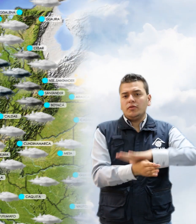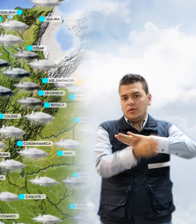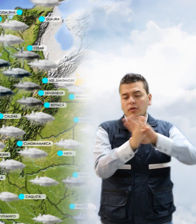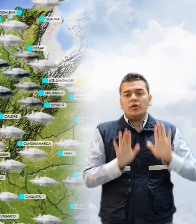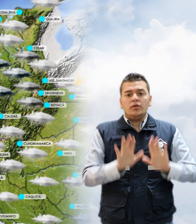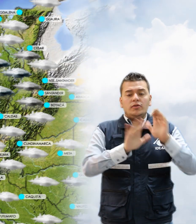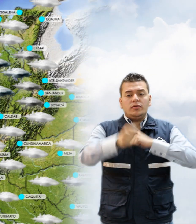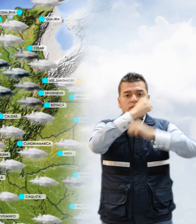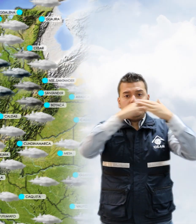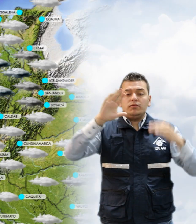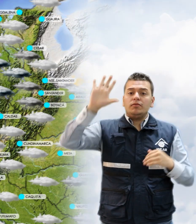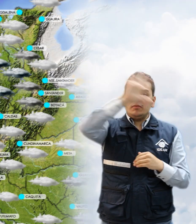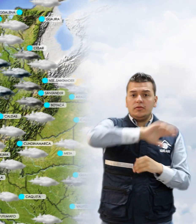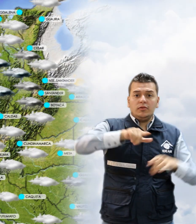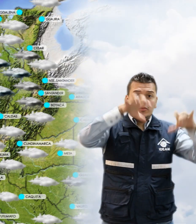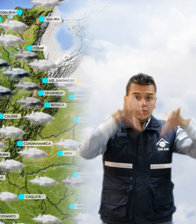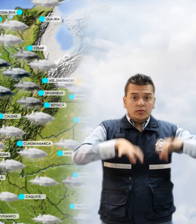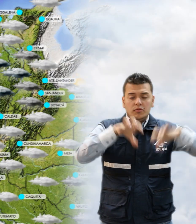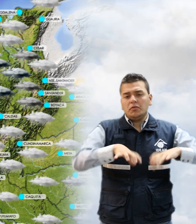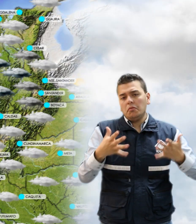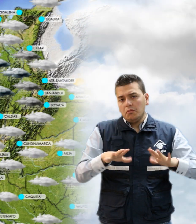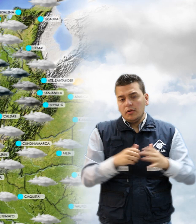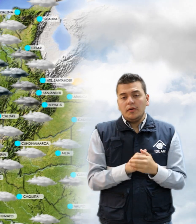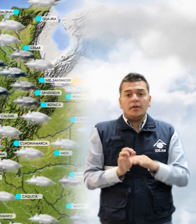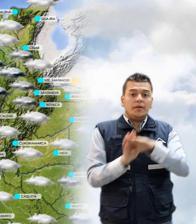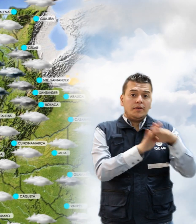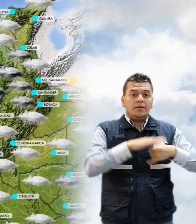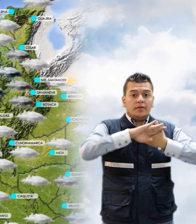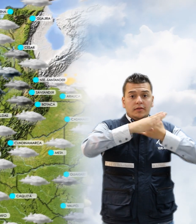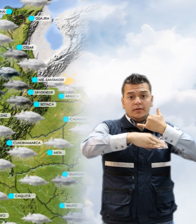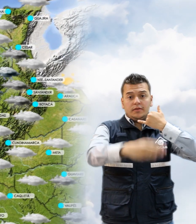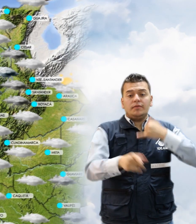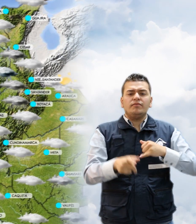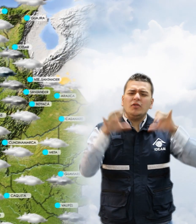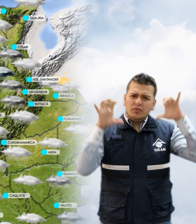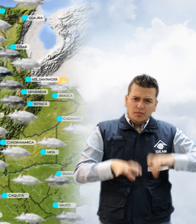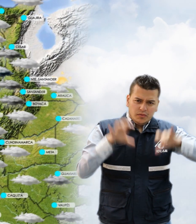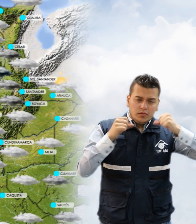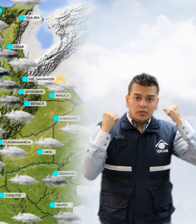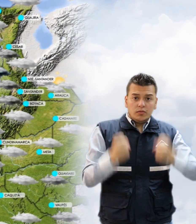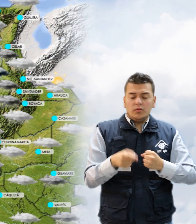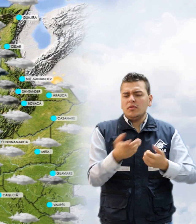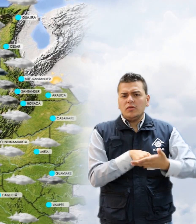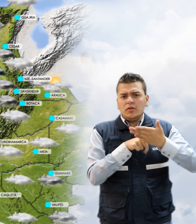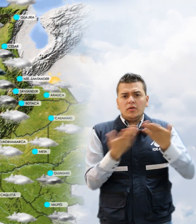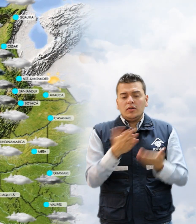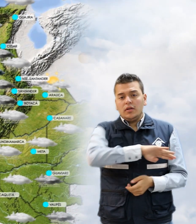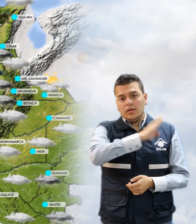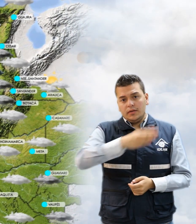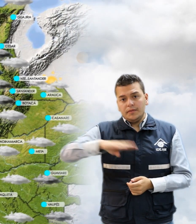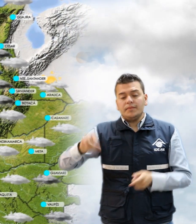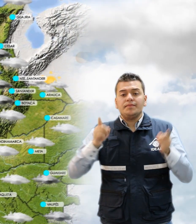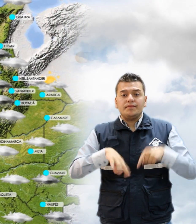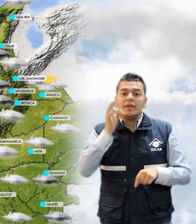de cielo cubierto y lluvias de carácter ligero. Para la región andina se presentarán las lluvias más intensas en el departamento de Antioquia, también